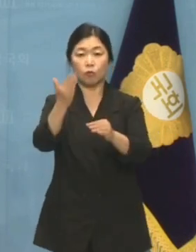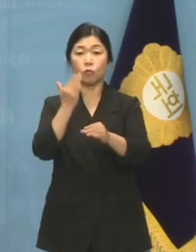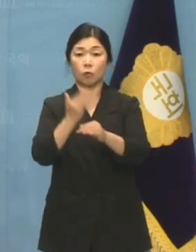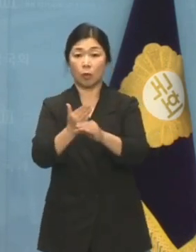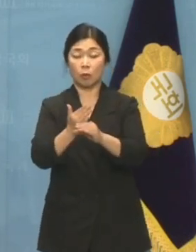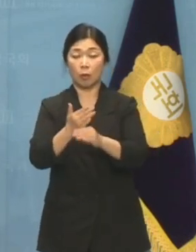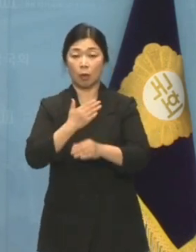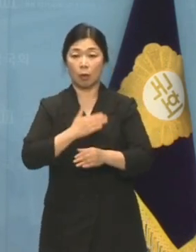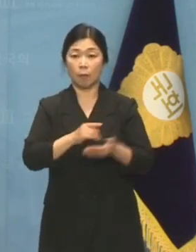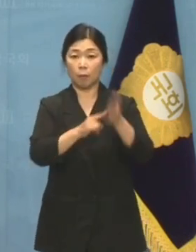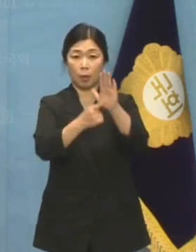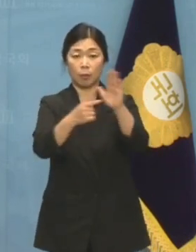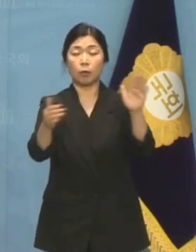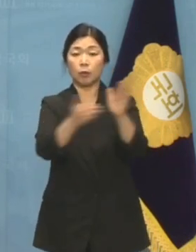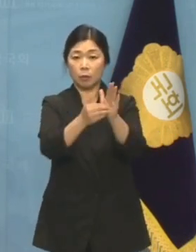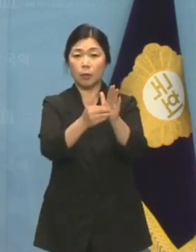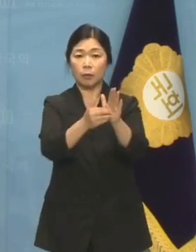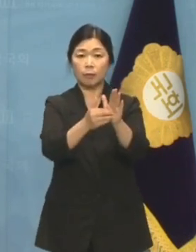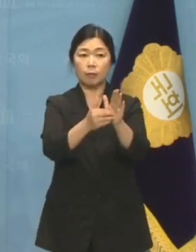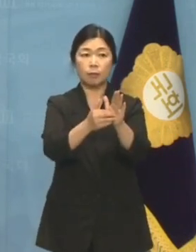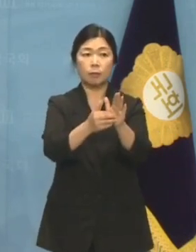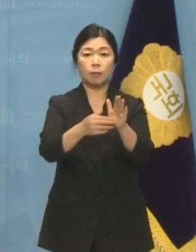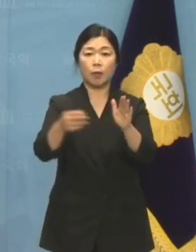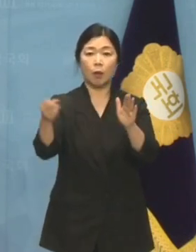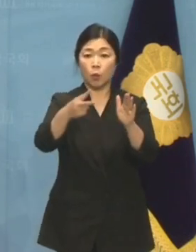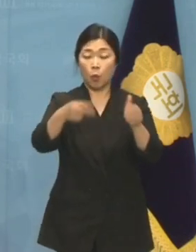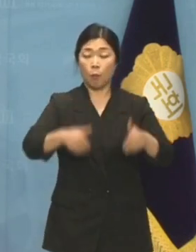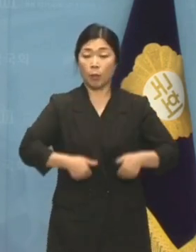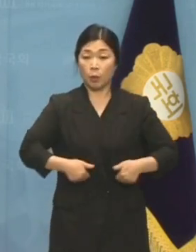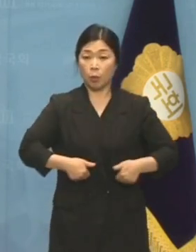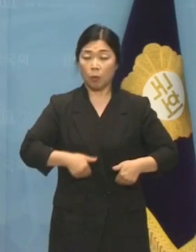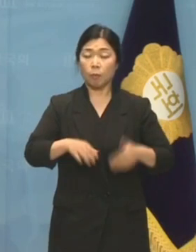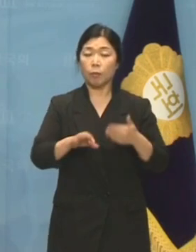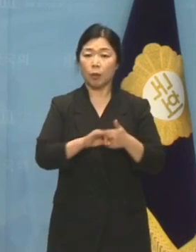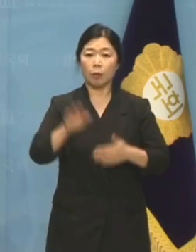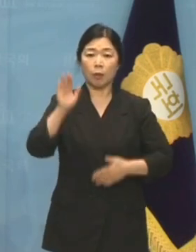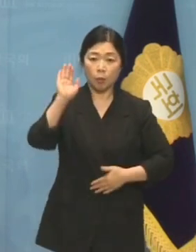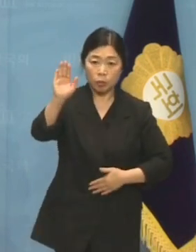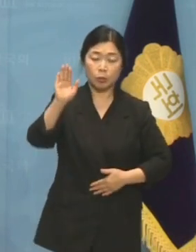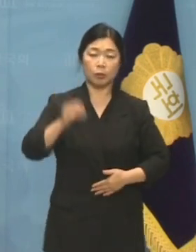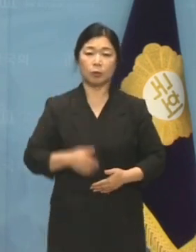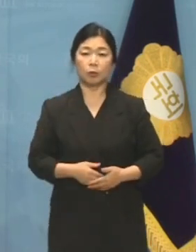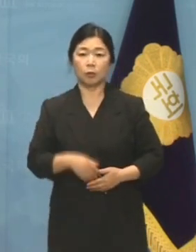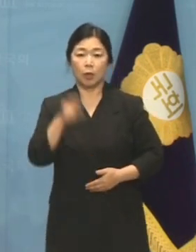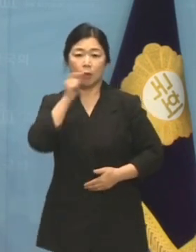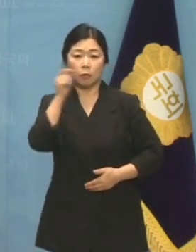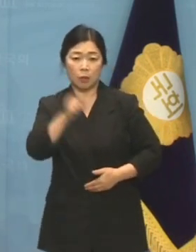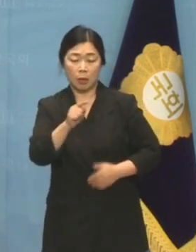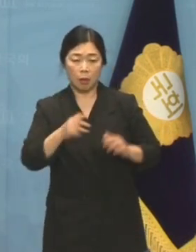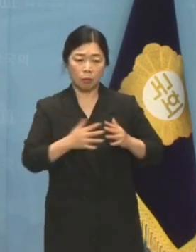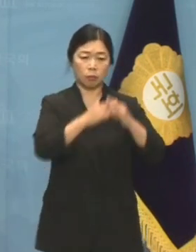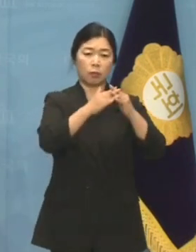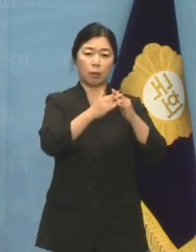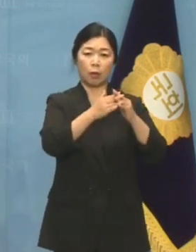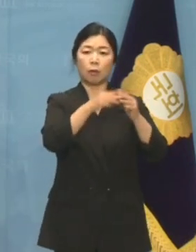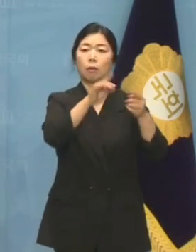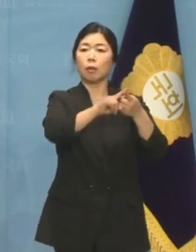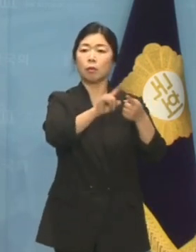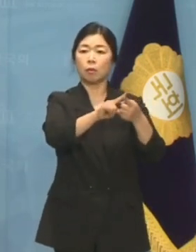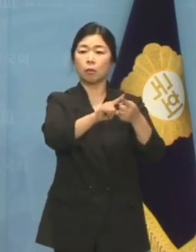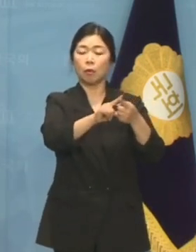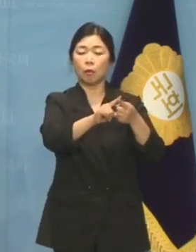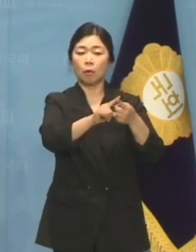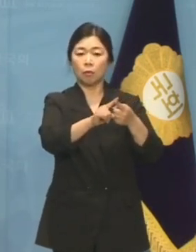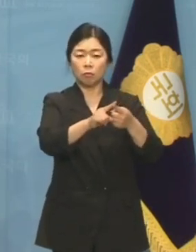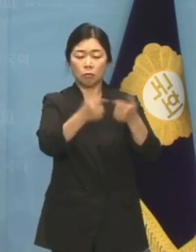점을 밝혔습니다. 또한 필요하다면 향후 우크라이나 재건에 대해서도